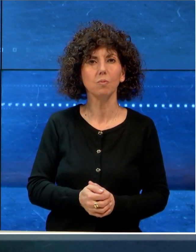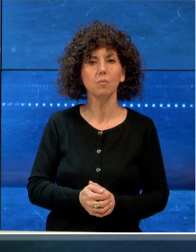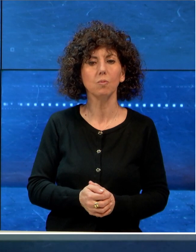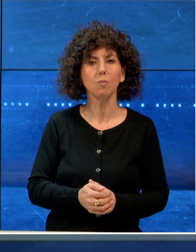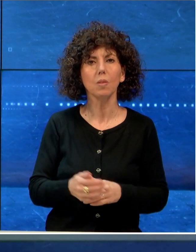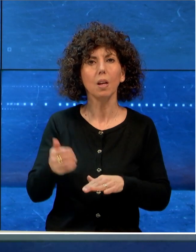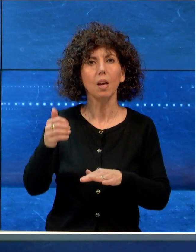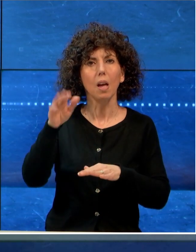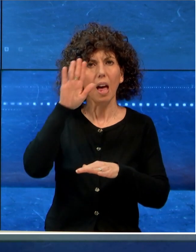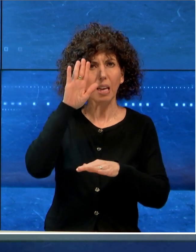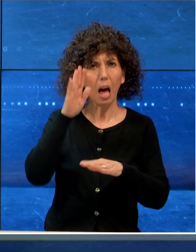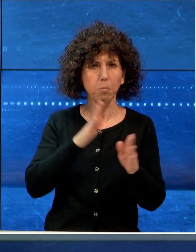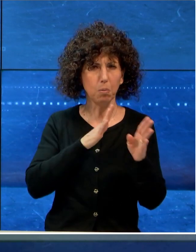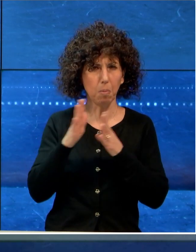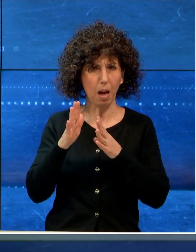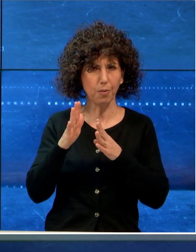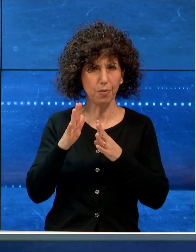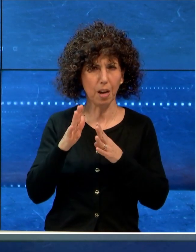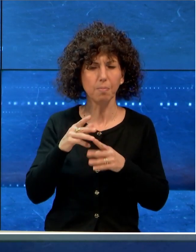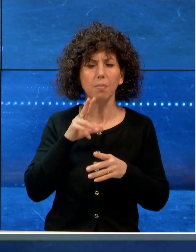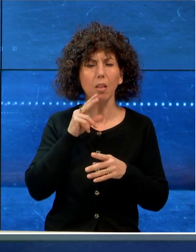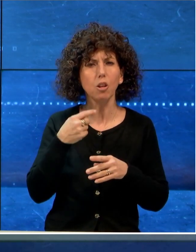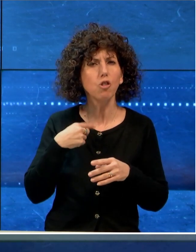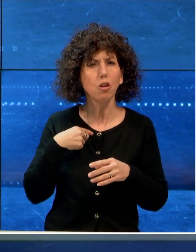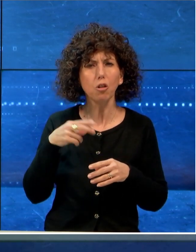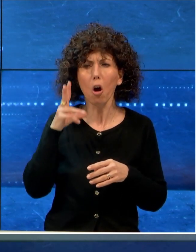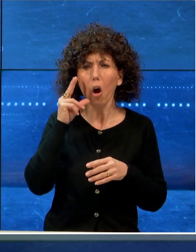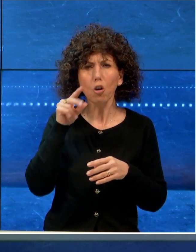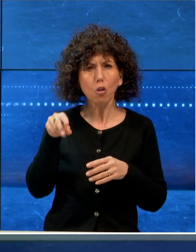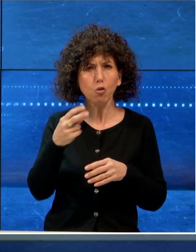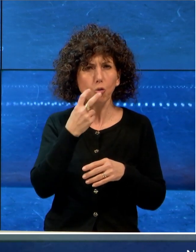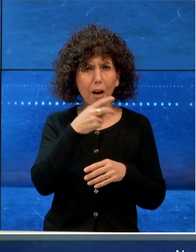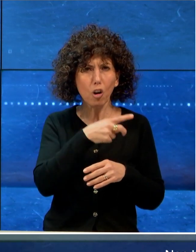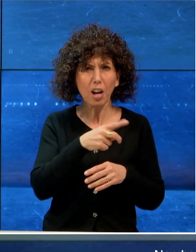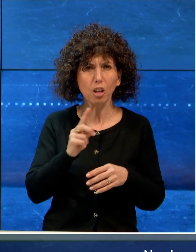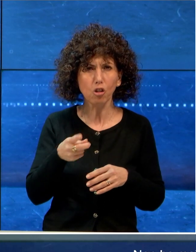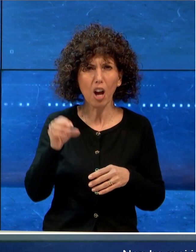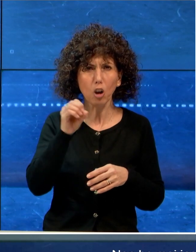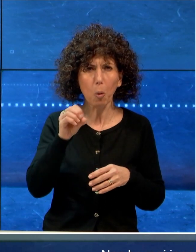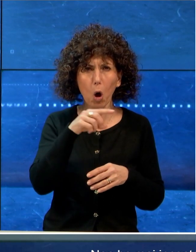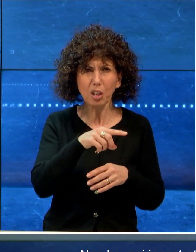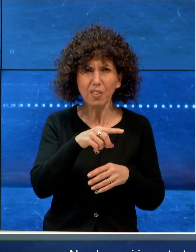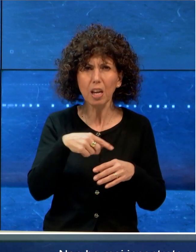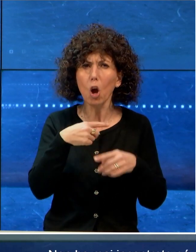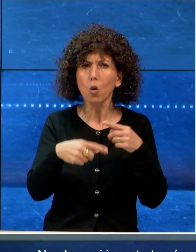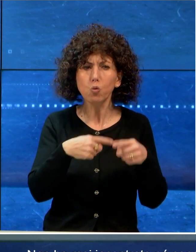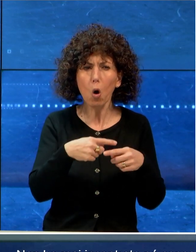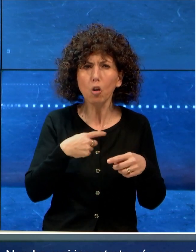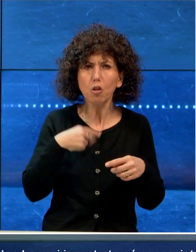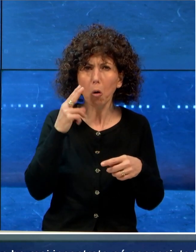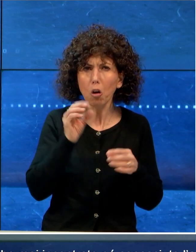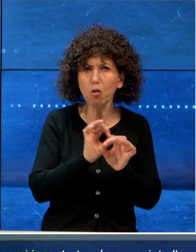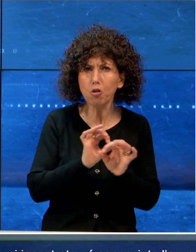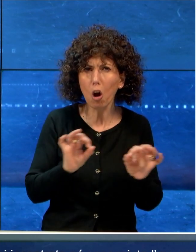incontrato né conosciuto l'avvocato Giacomo Olivieri, suo suocero, il